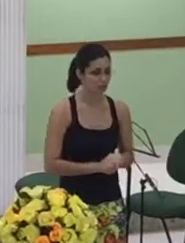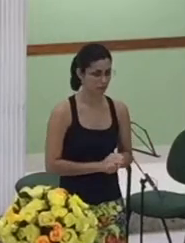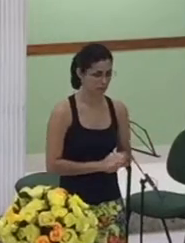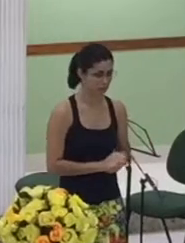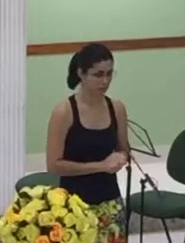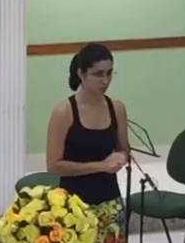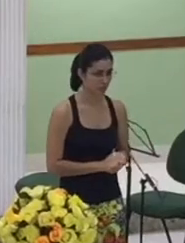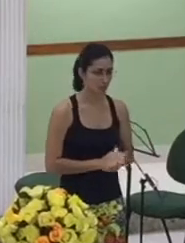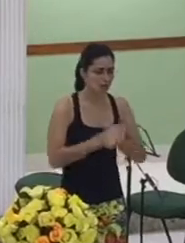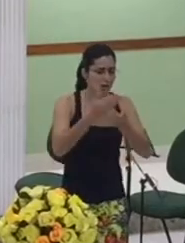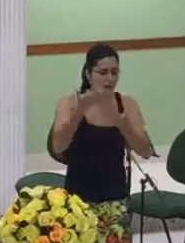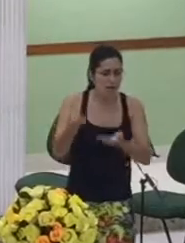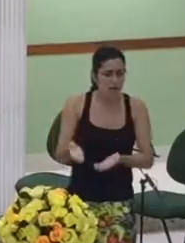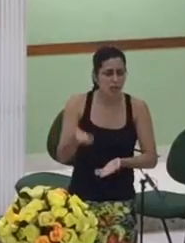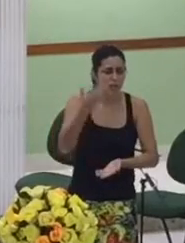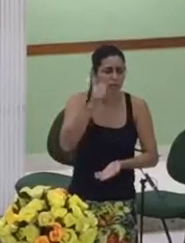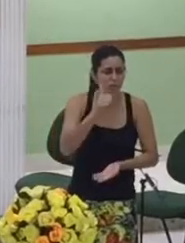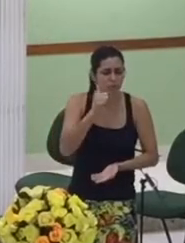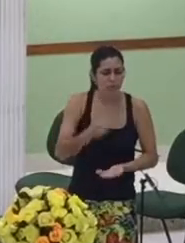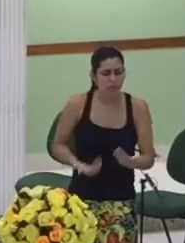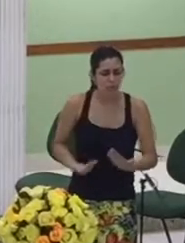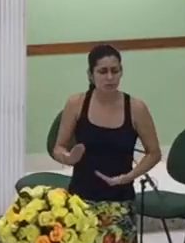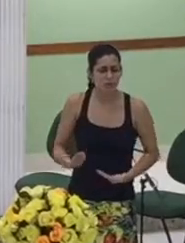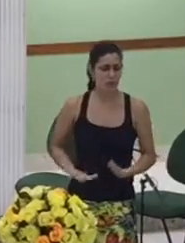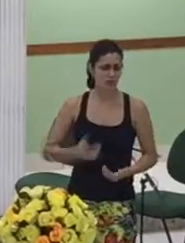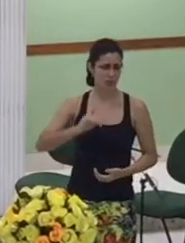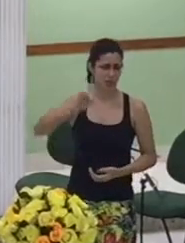cumpra-se em mim segundo a sua palavra